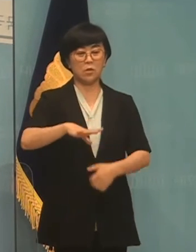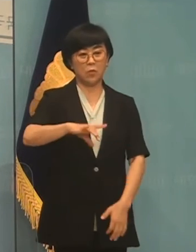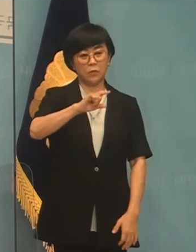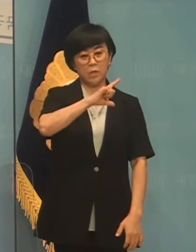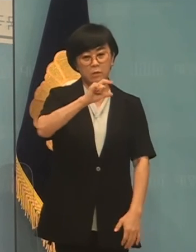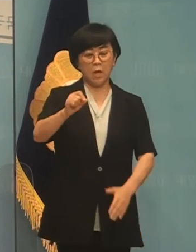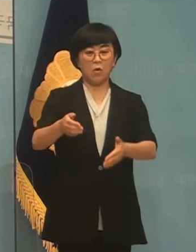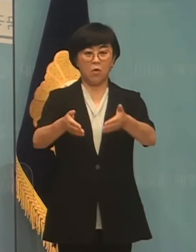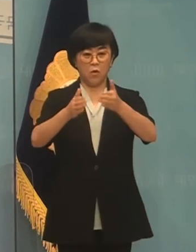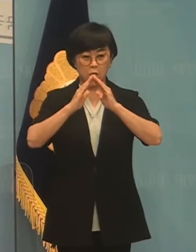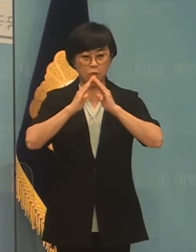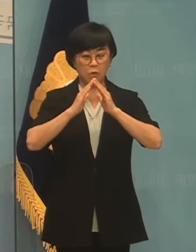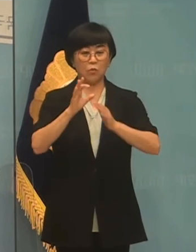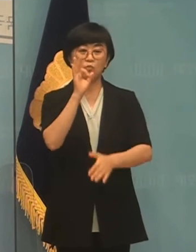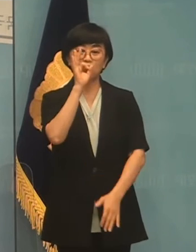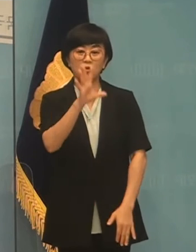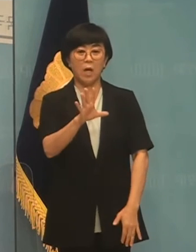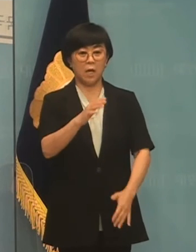문화 정치